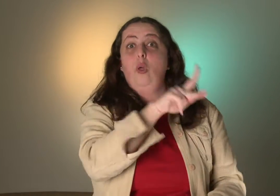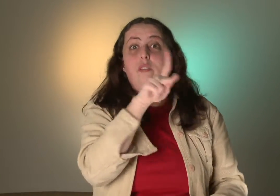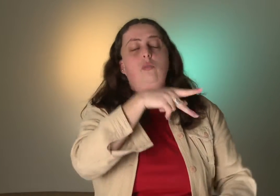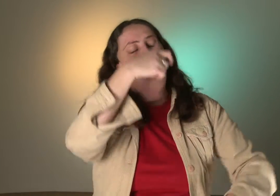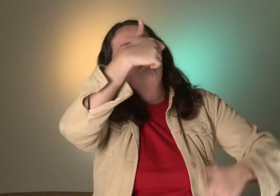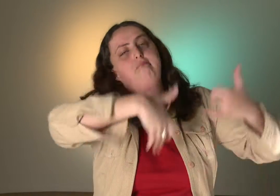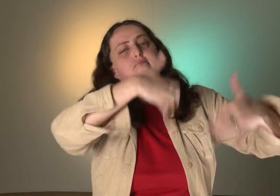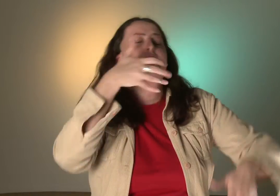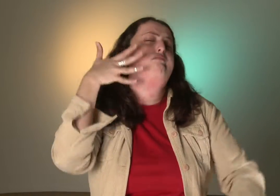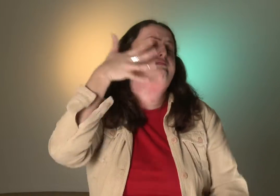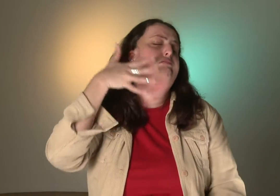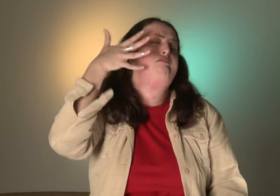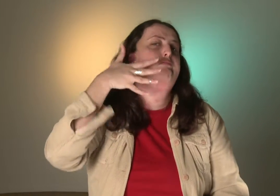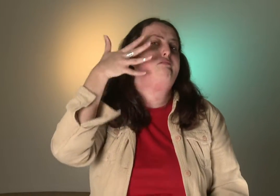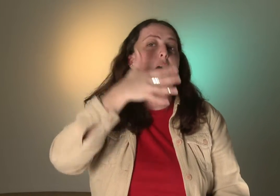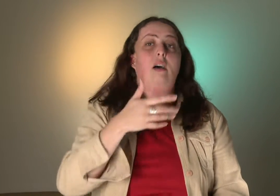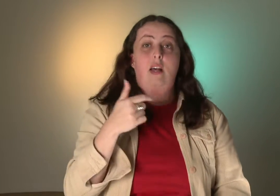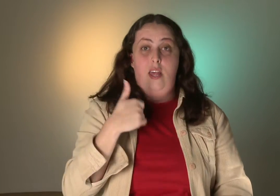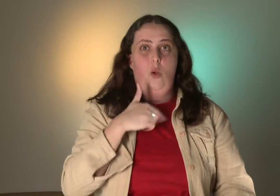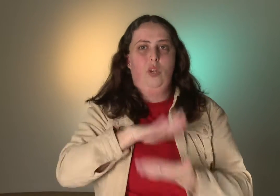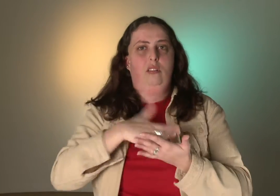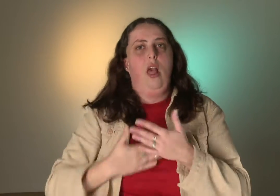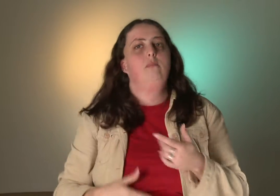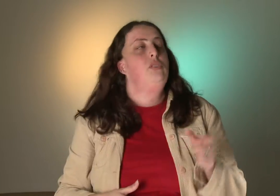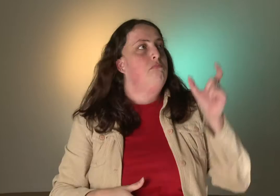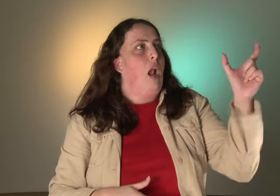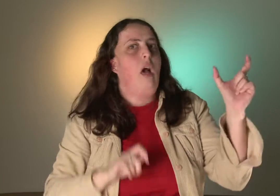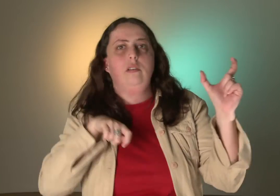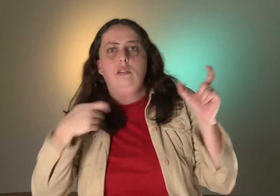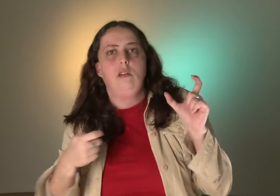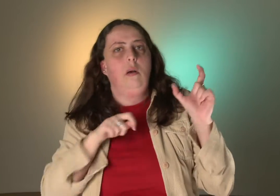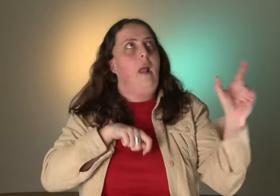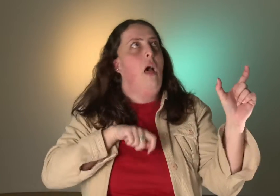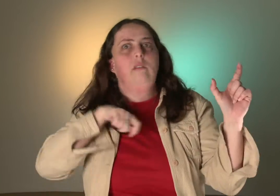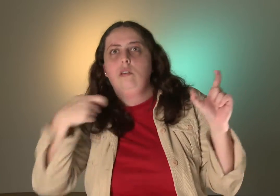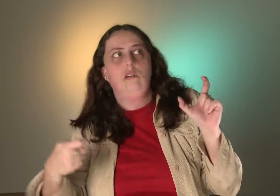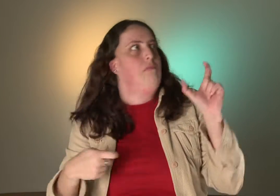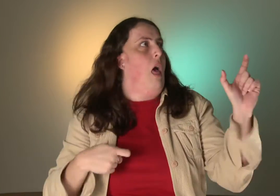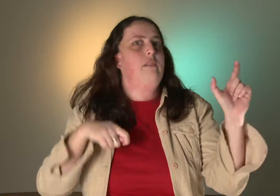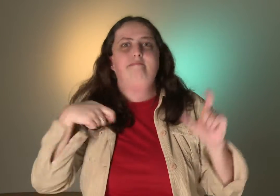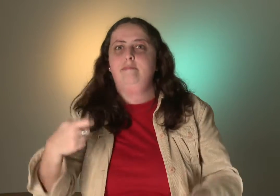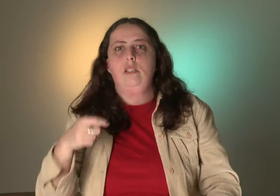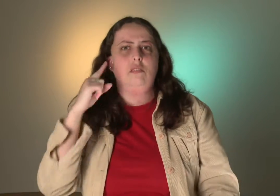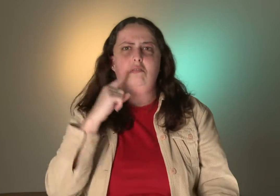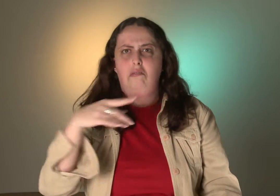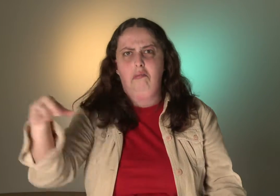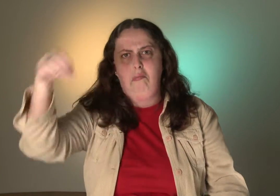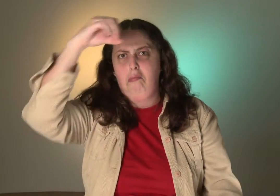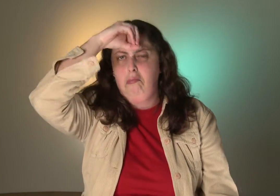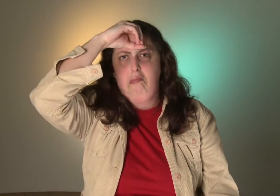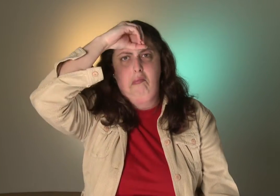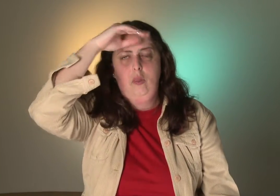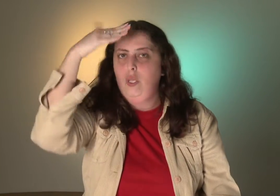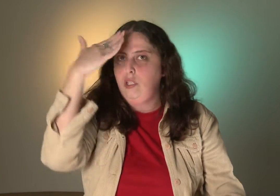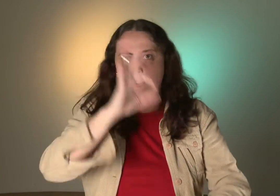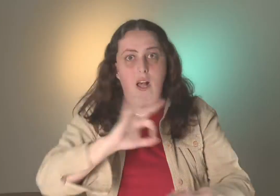Por exemplo, na sala de aula, o professor está dando a sua aula e o intérprete faço palavra-sinal, palavra-sinal. O surdo não vai entender nada.